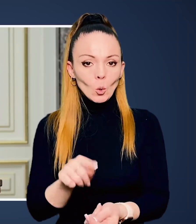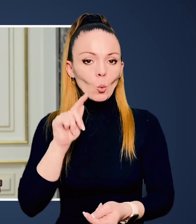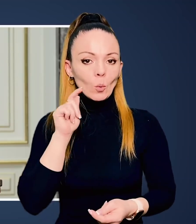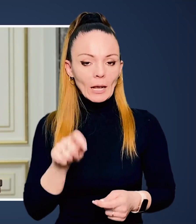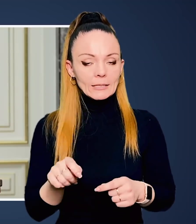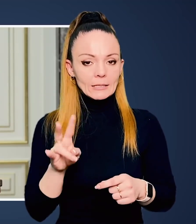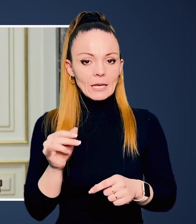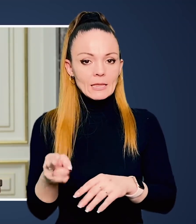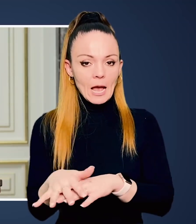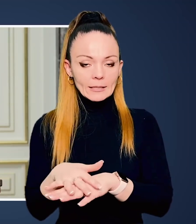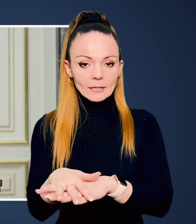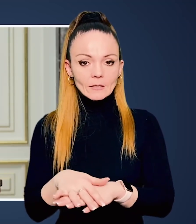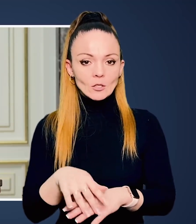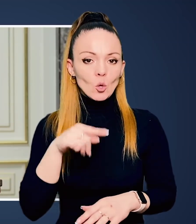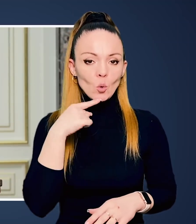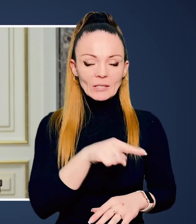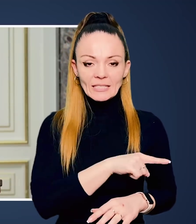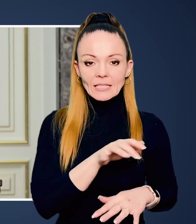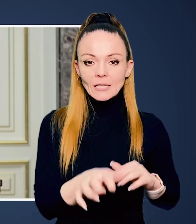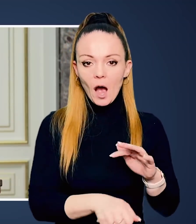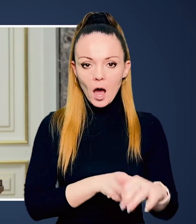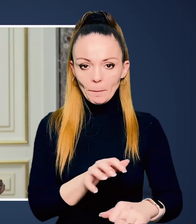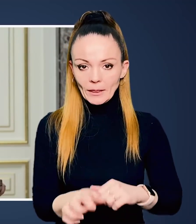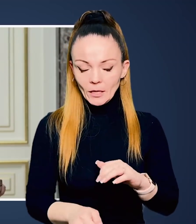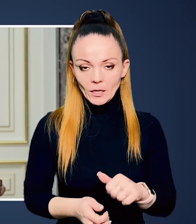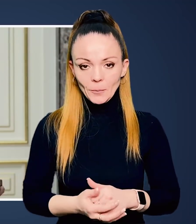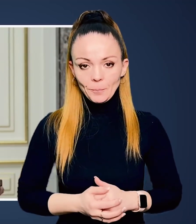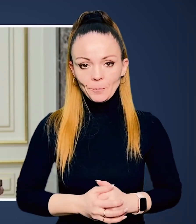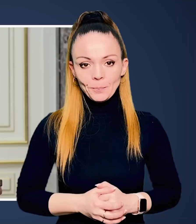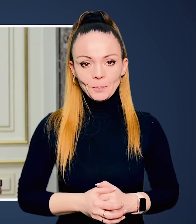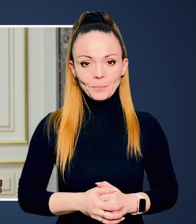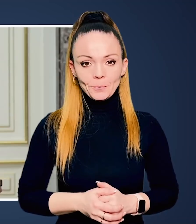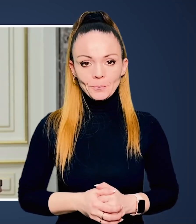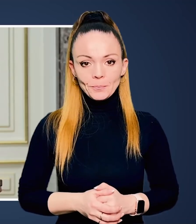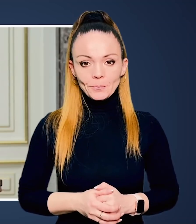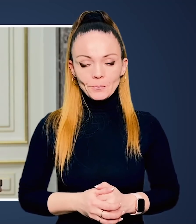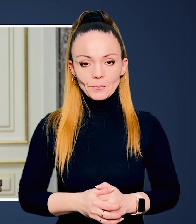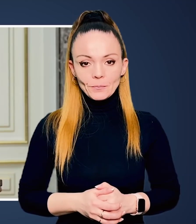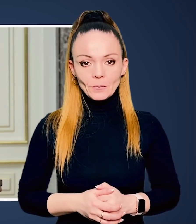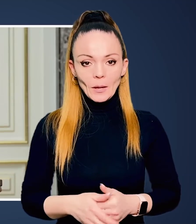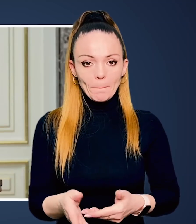що їх учинили проти української нації російські загарбники.